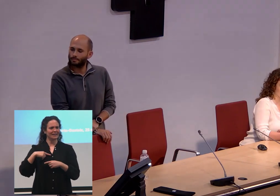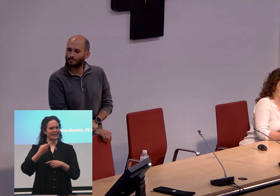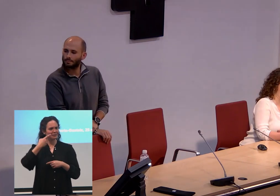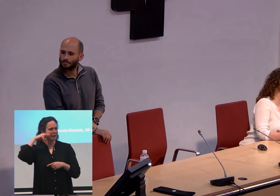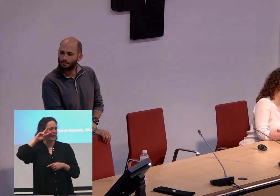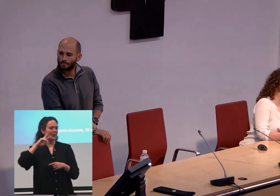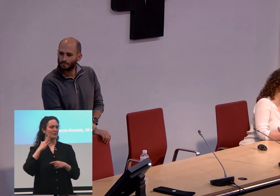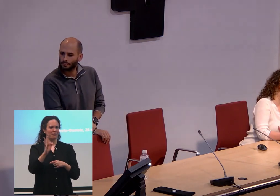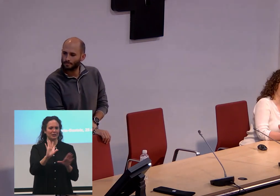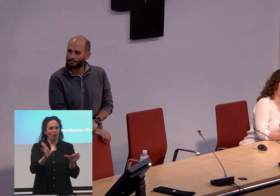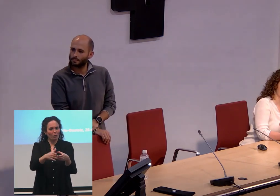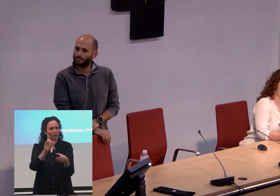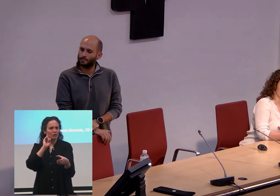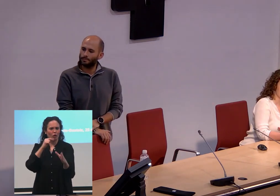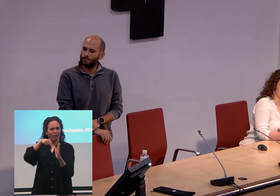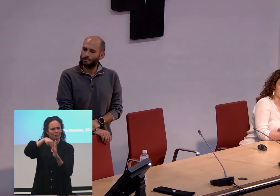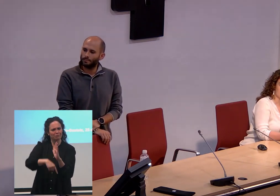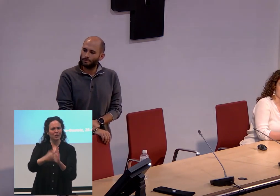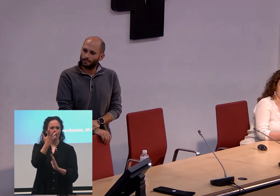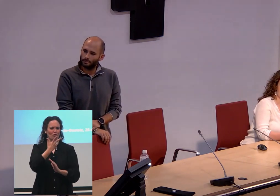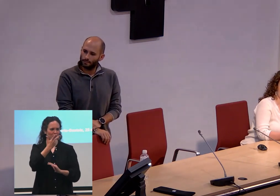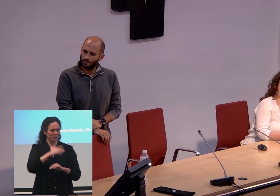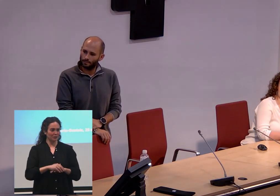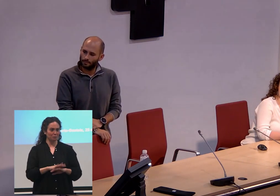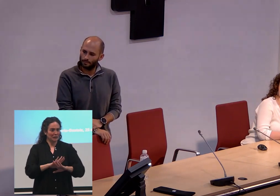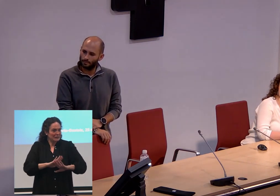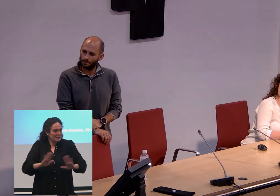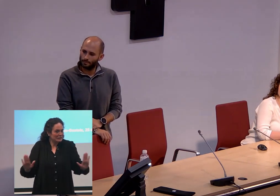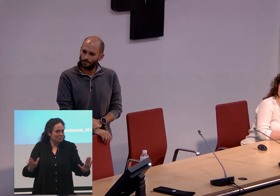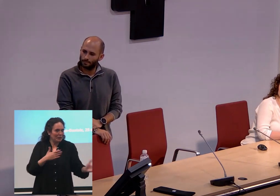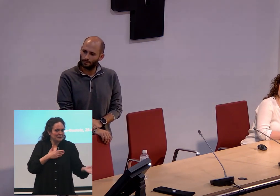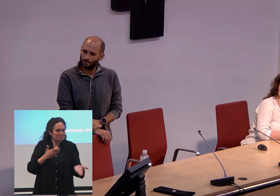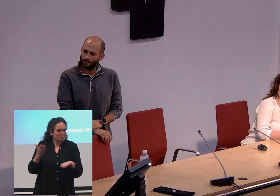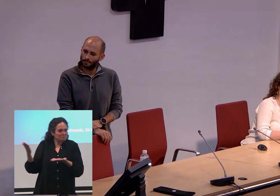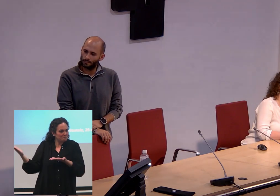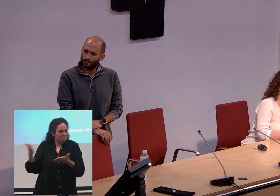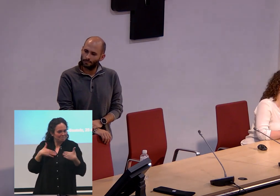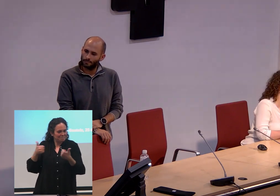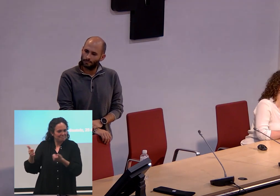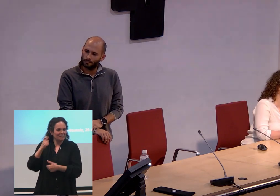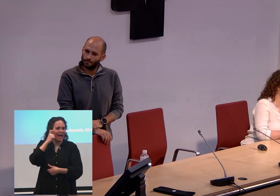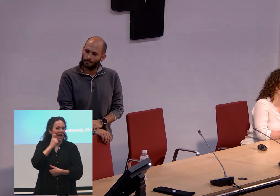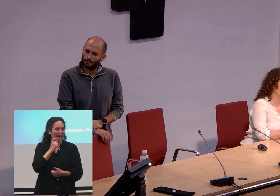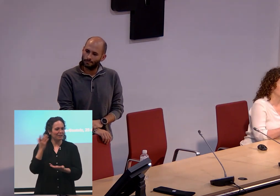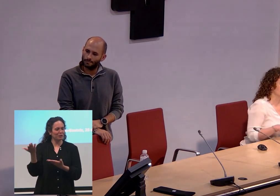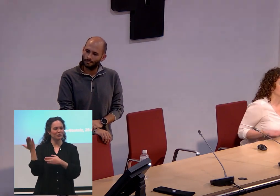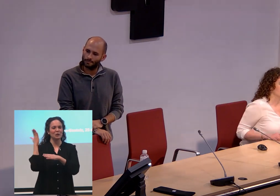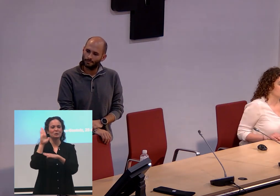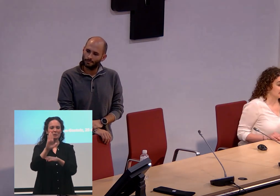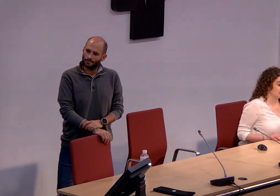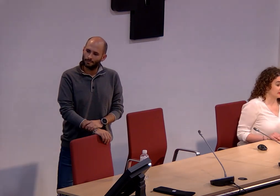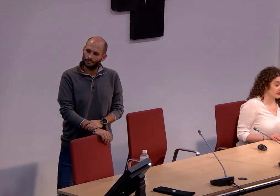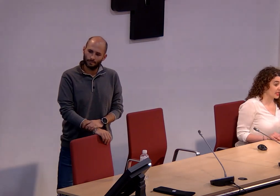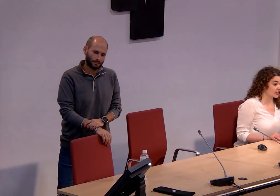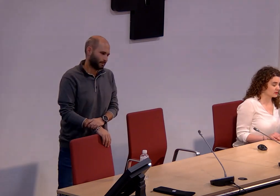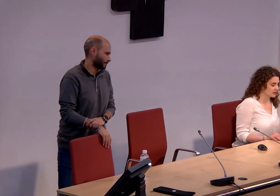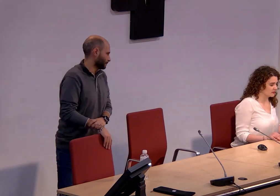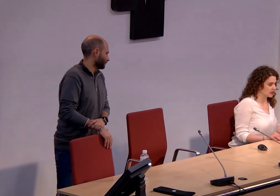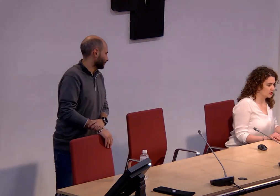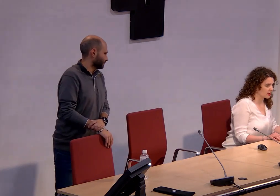comunidad sorda. Sin más dilación, os dejo con Aitor, que nos va a presentar la Federación Euskal Gorrak.